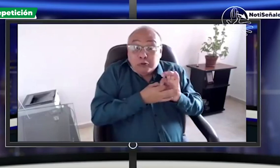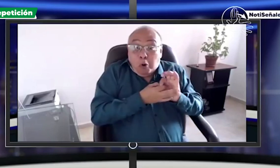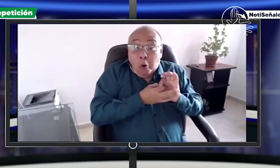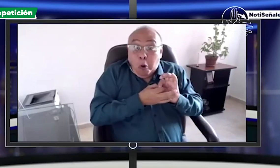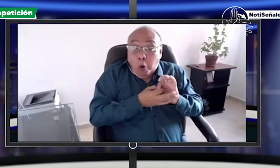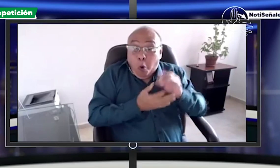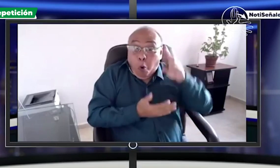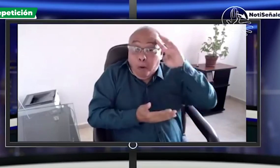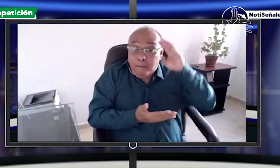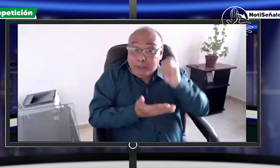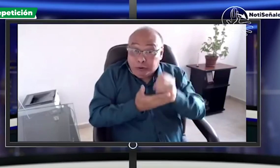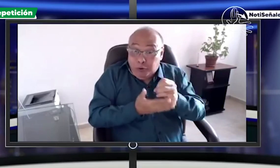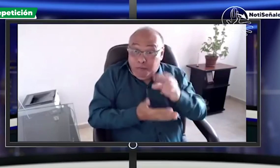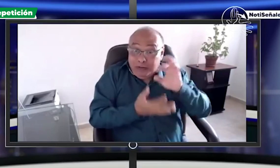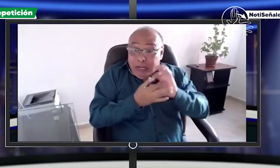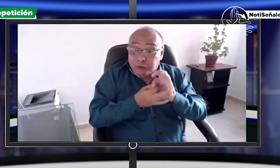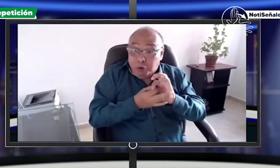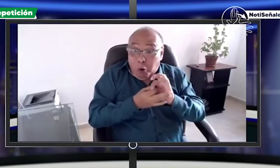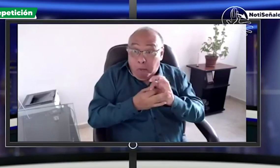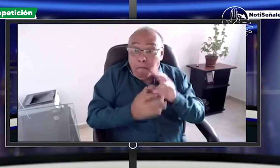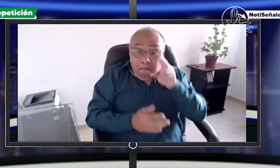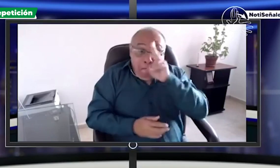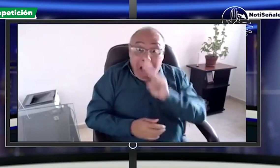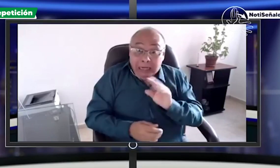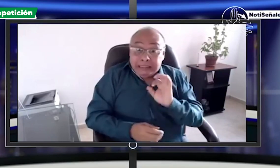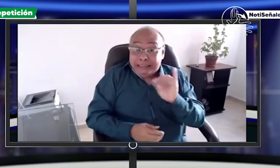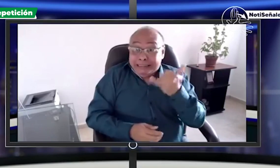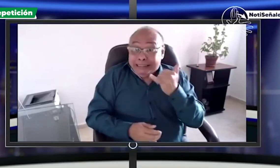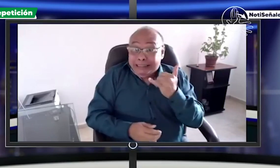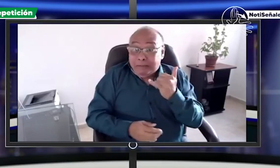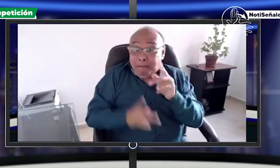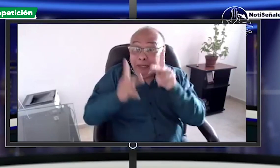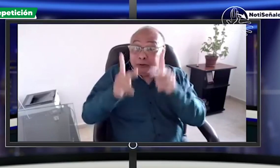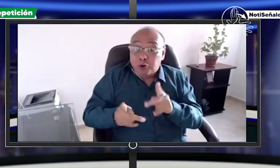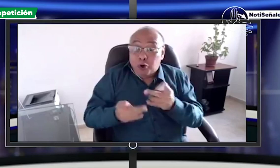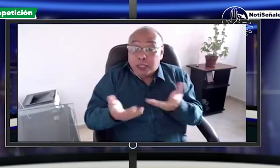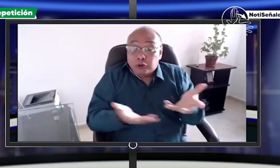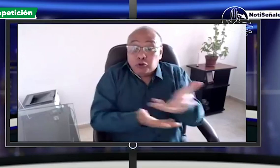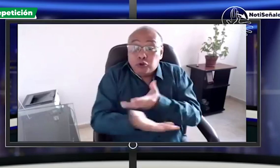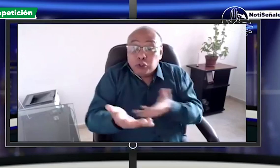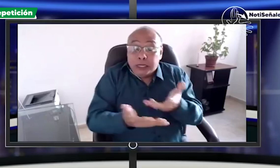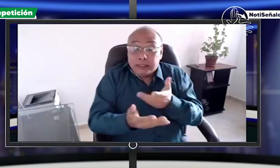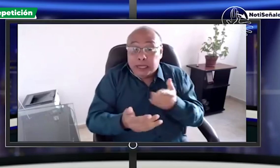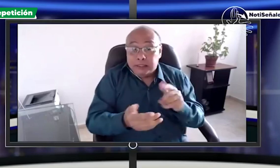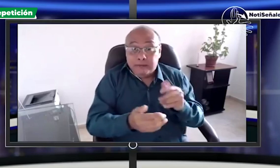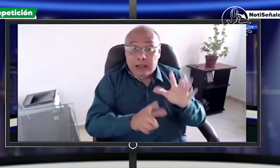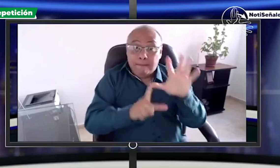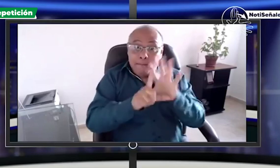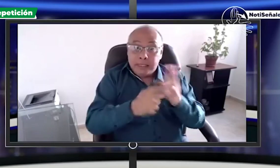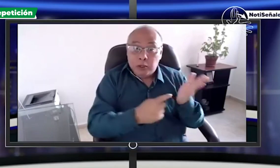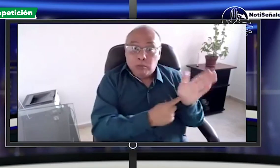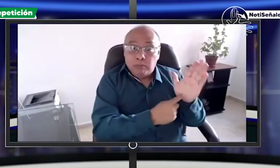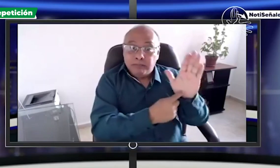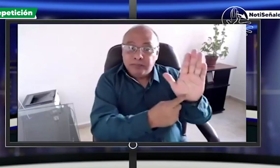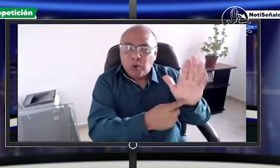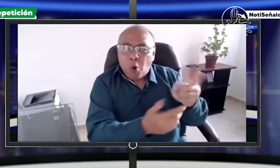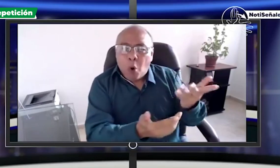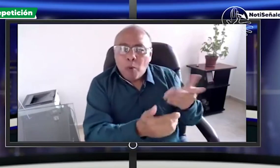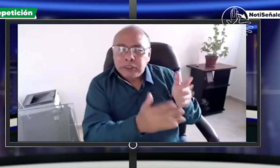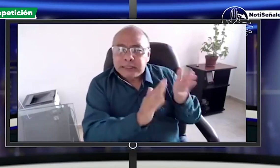este punto nosotros como fenascol opinamos que parece que si es de esa manera no